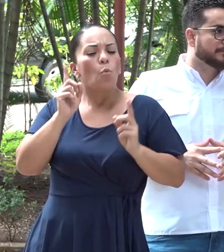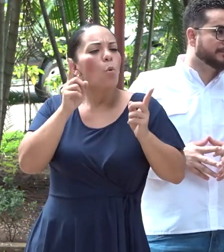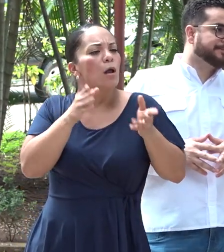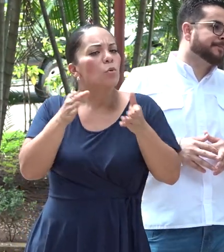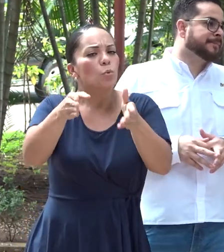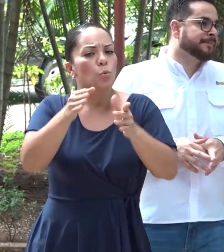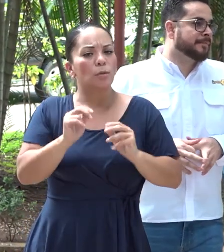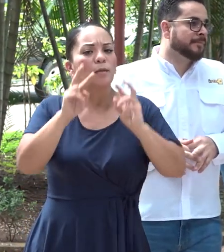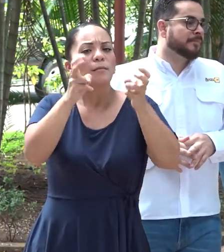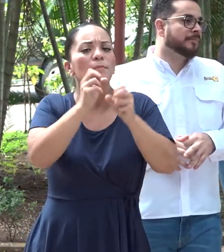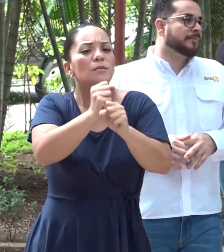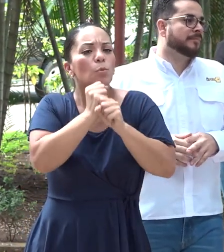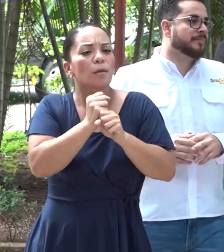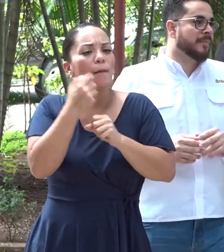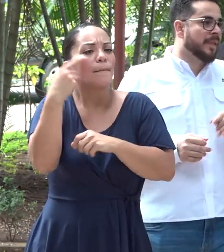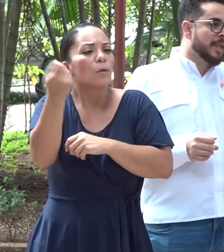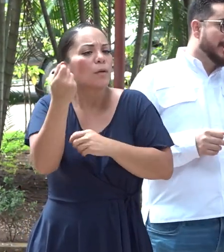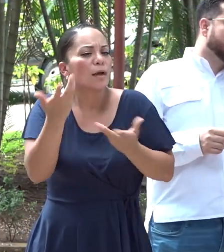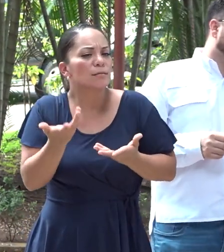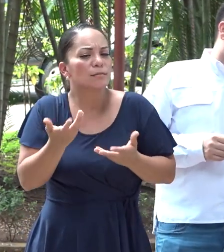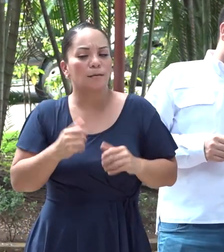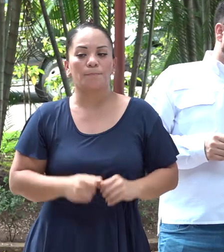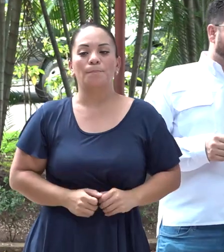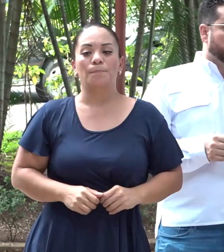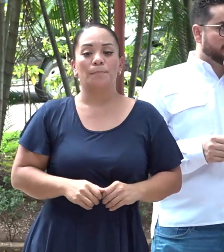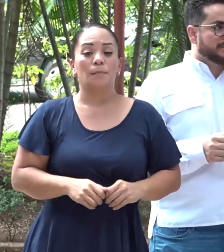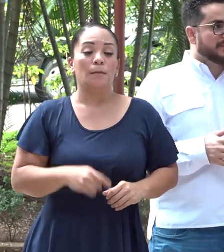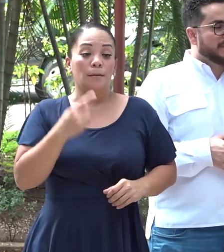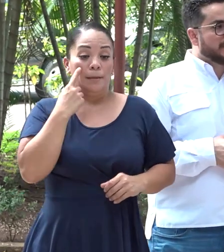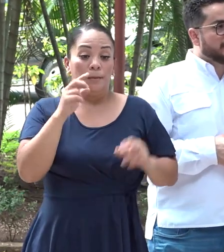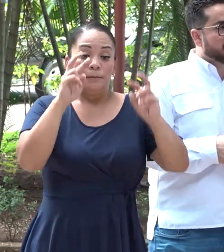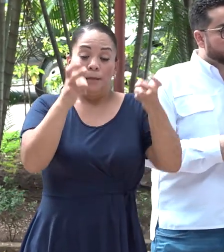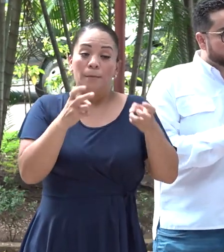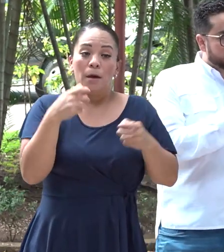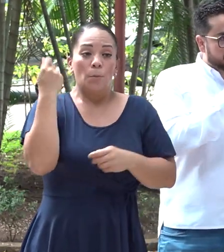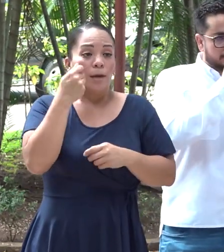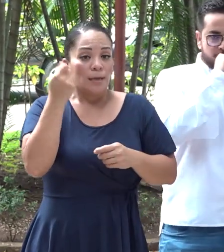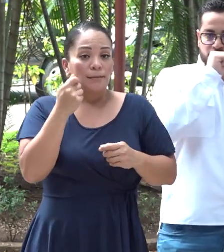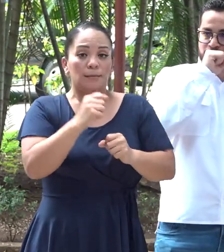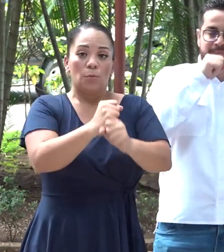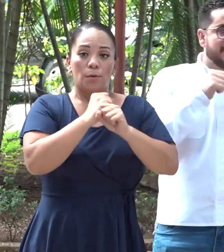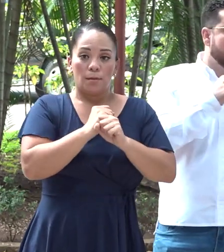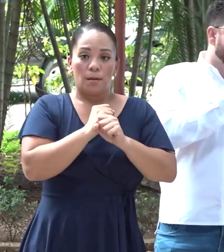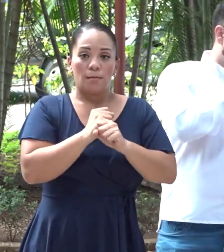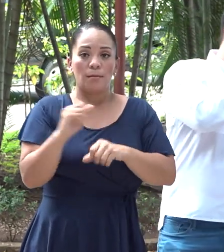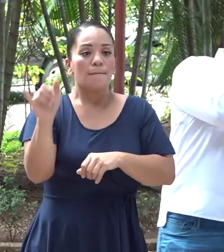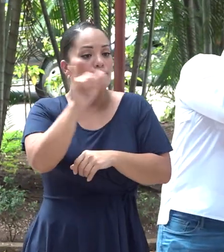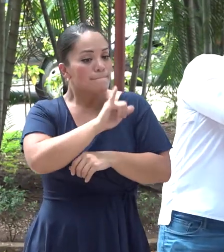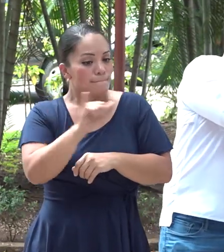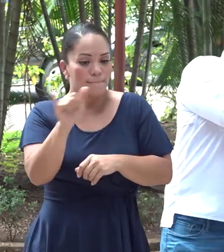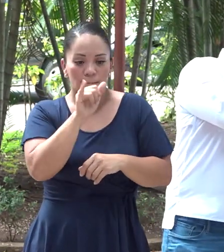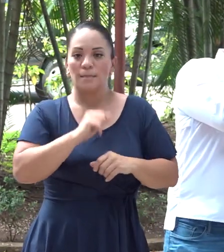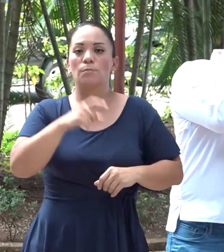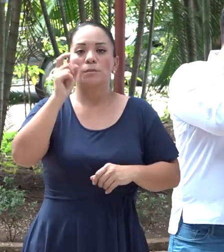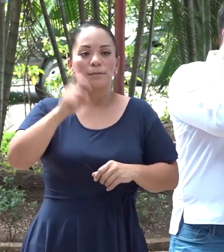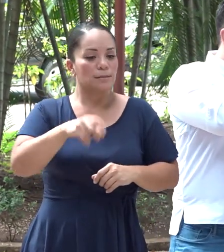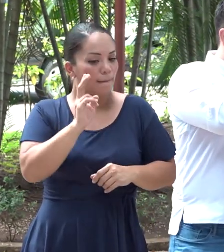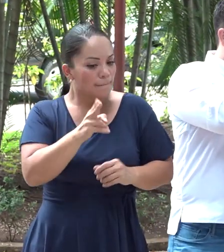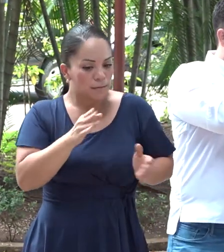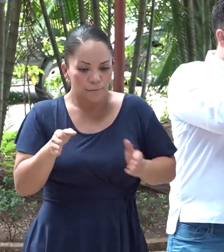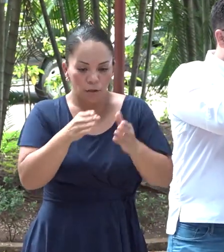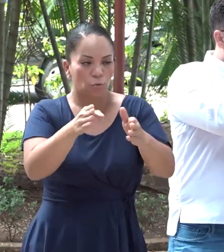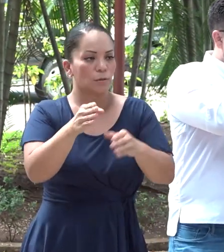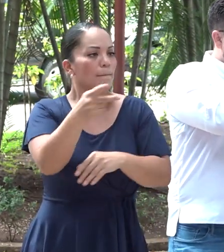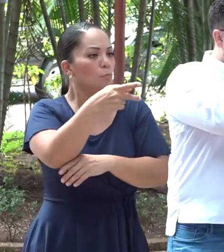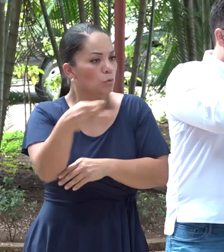de la seguridad para Guanacaste? Mire, el tema de la seguridad para Guanacaste es el mismo y requiere la misma ruta que